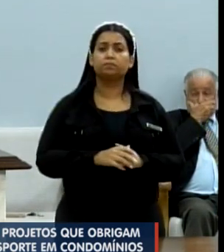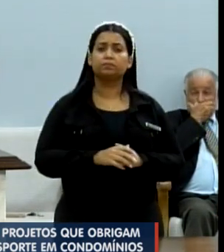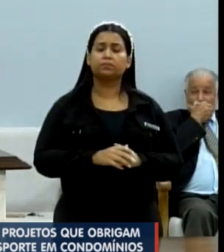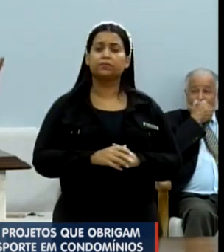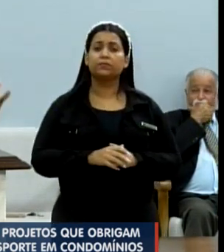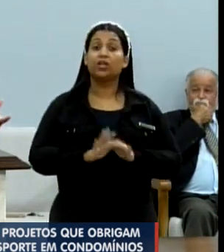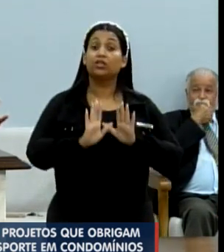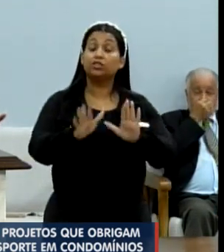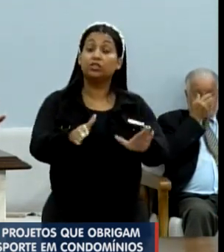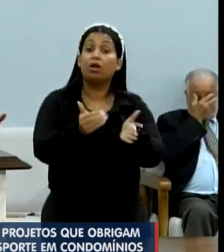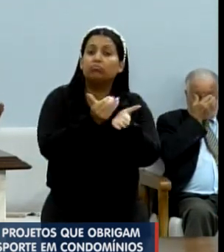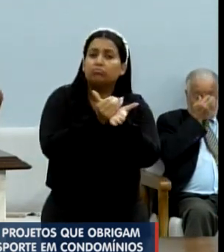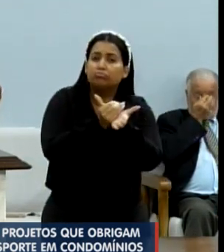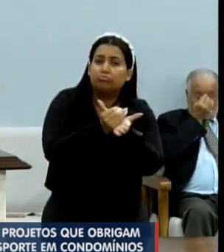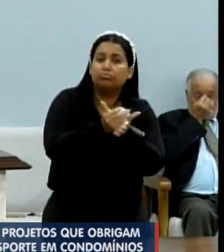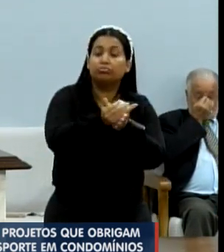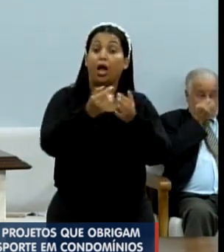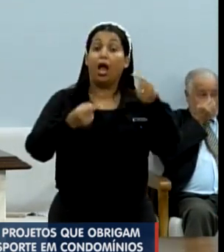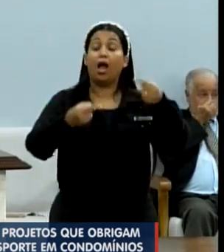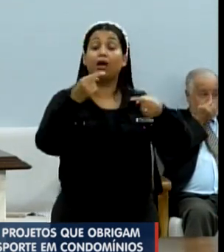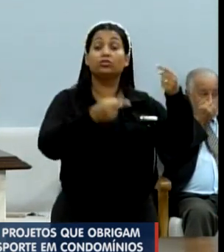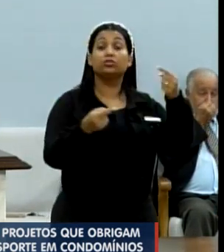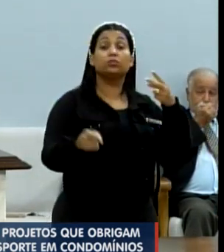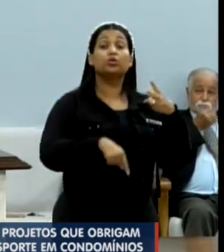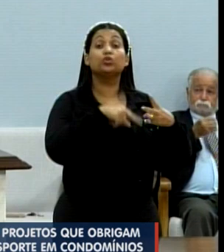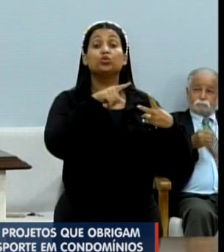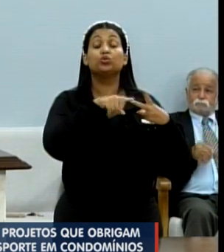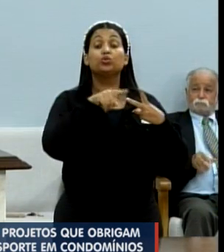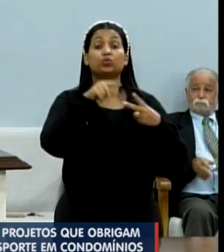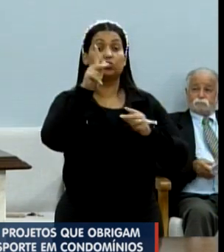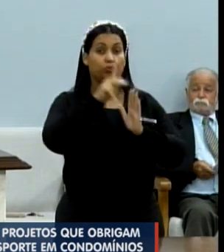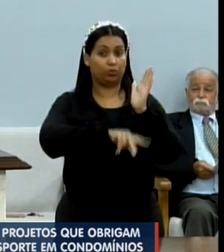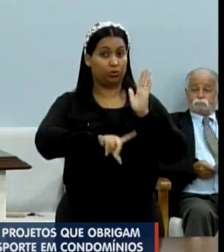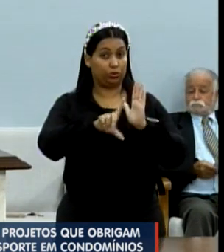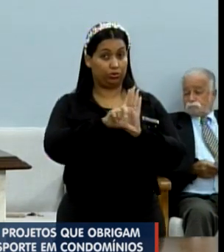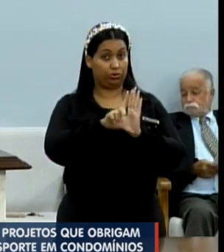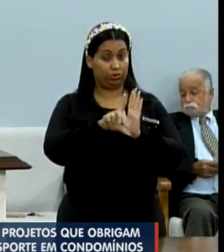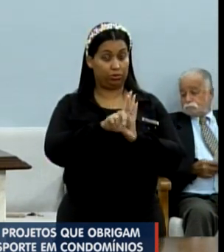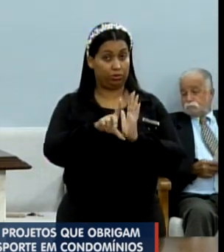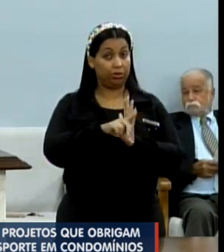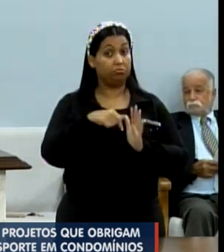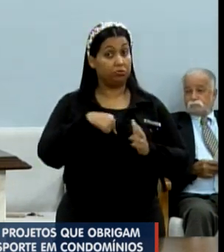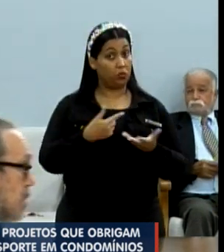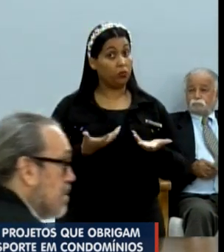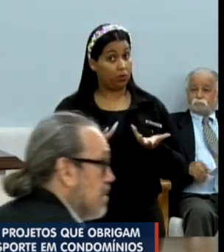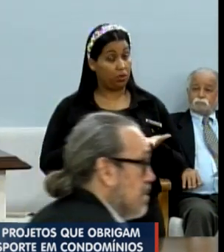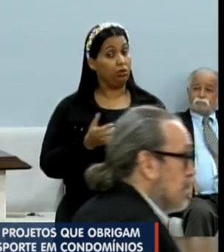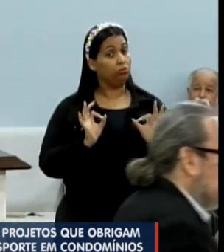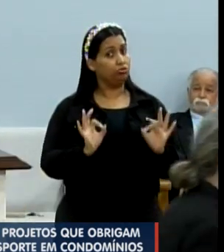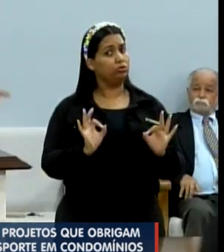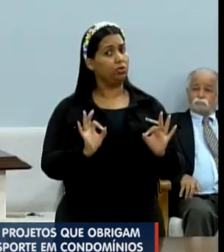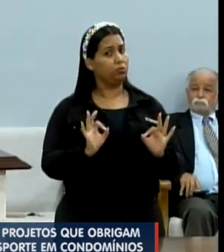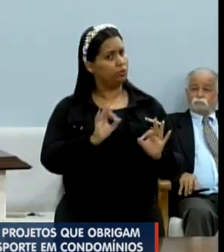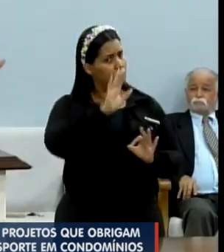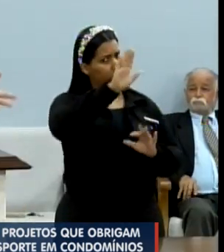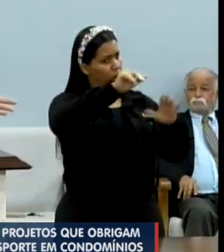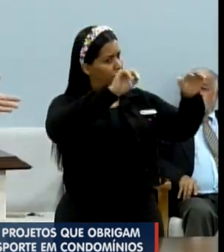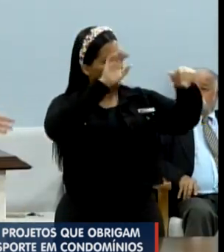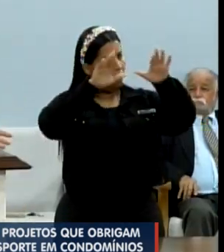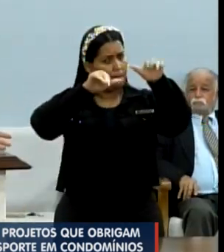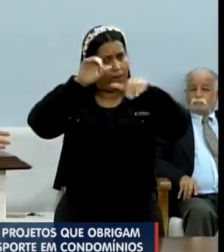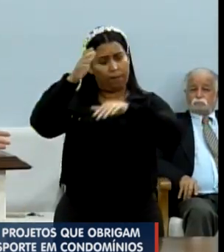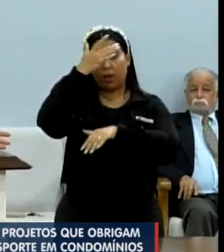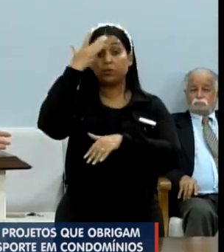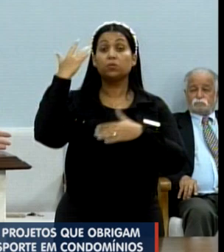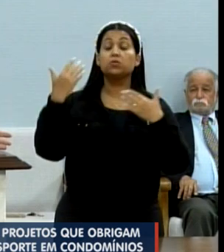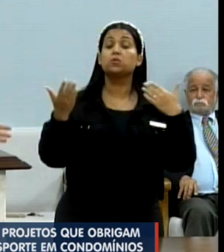já quero dar início à discussão de um segundo projeto de lei, que eu quero justamente chamar a sociedade, os interessados